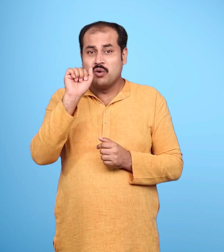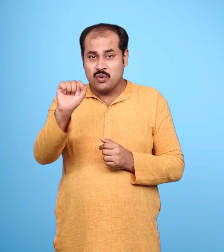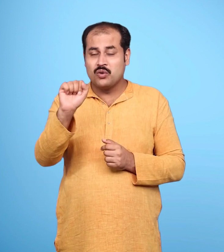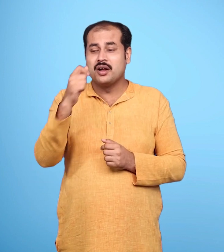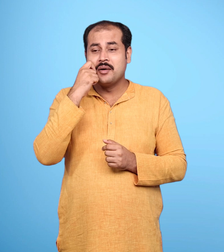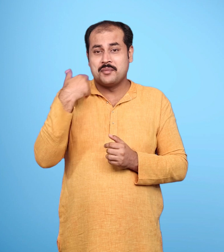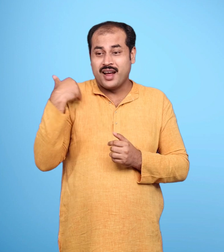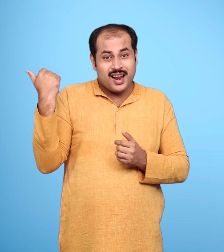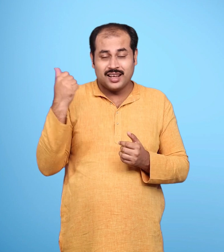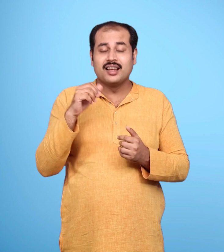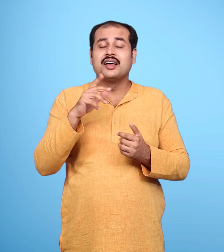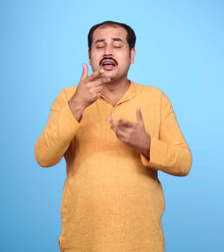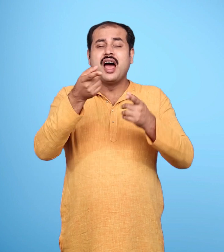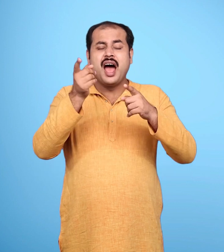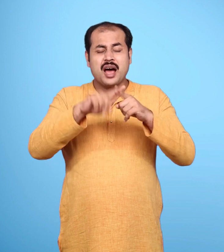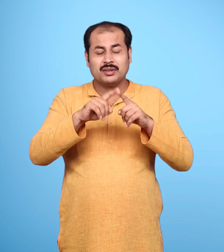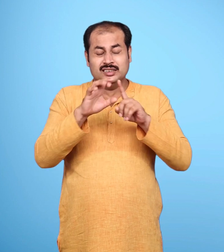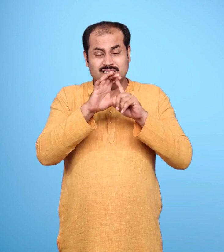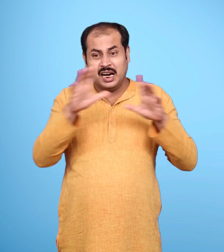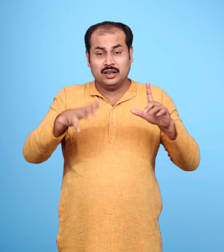तुम्हारे भाई किसी कठिन संकट में फस गए है